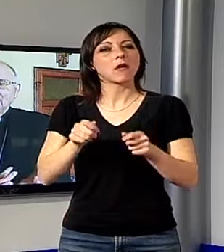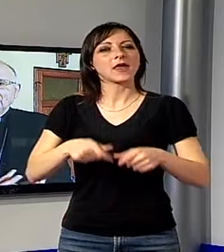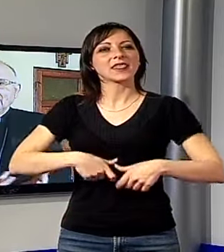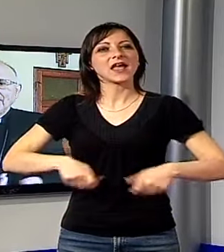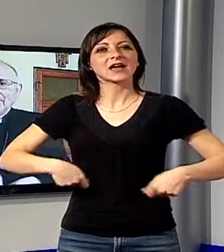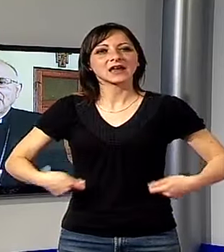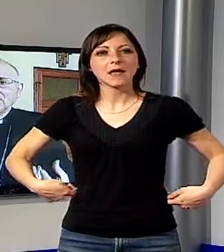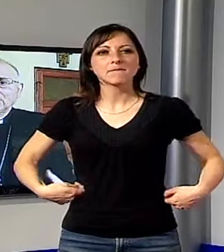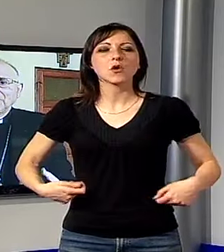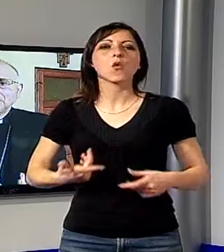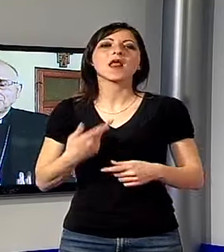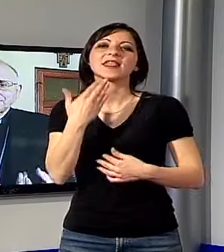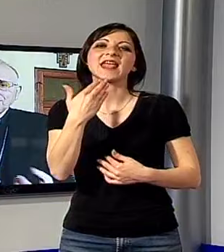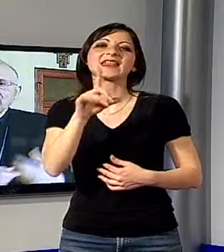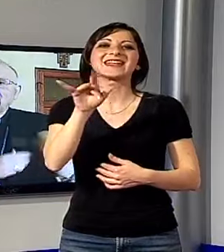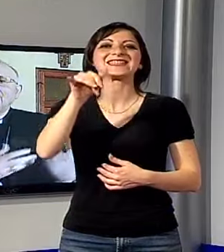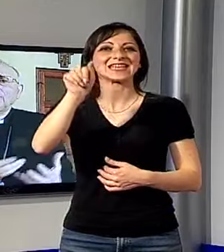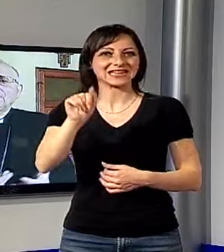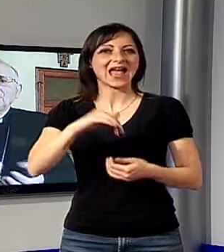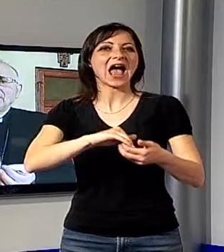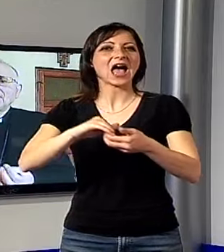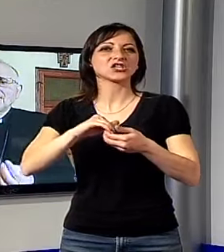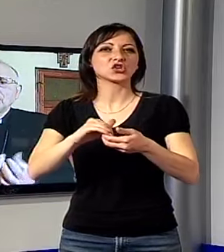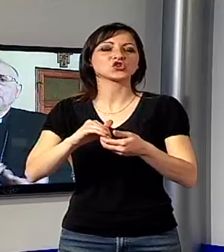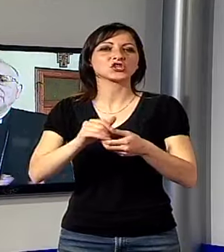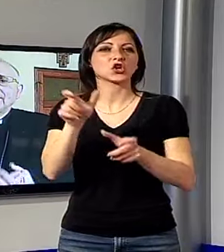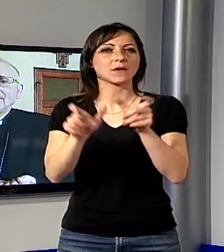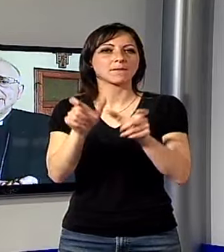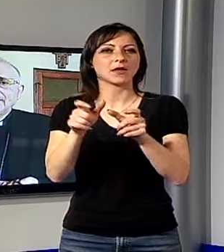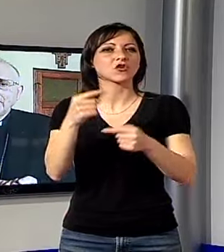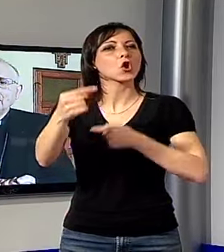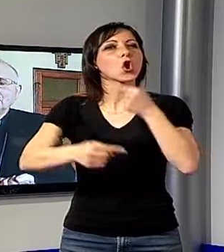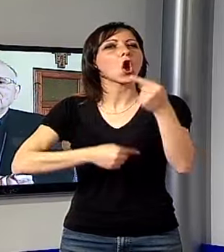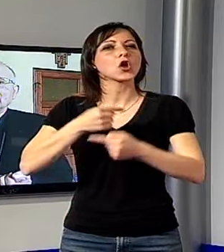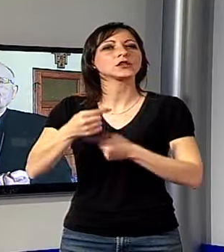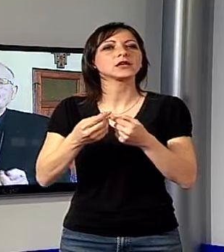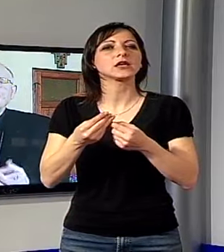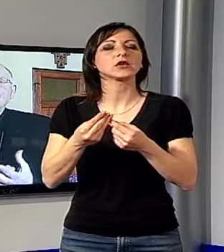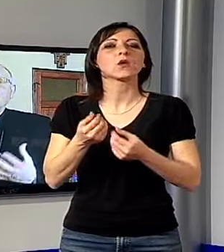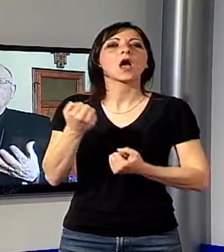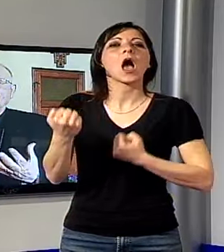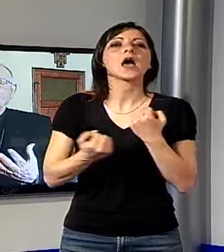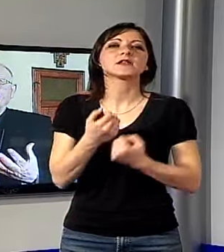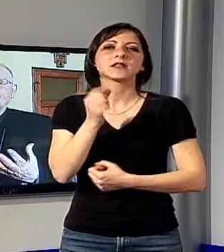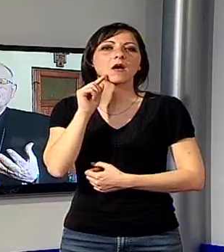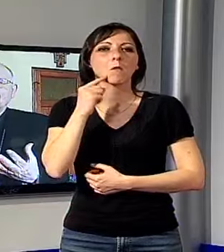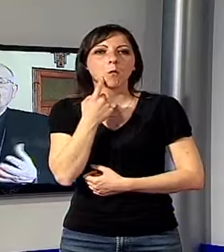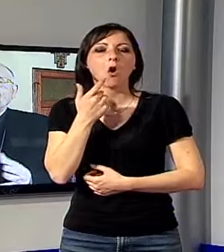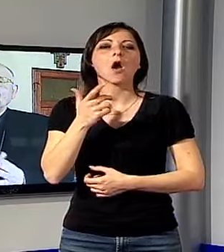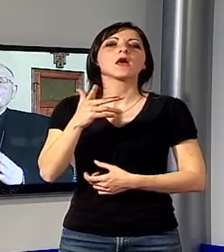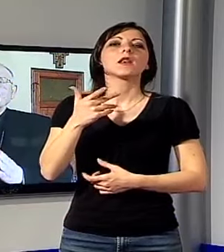'associazione di carità persone che danno continuità ai gesti di bontà appunto della piccola Zita.